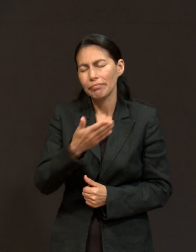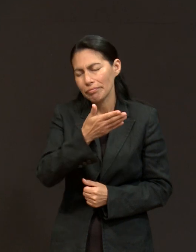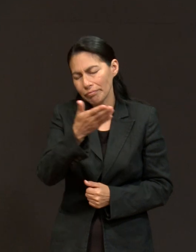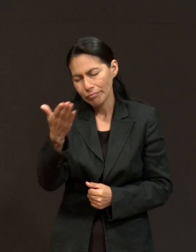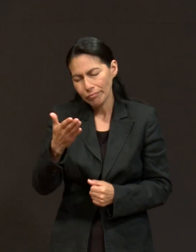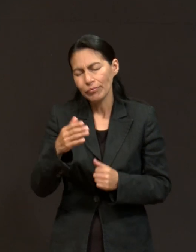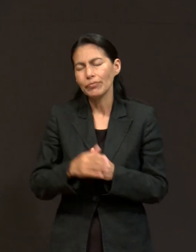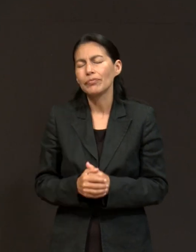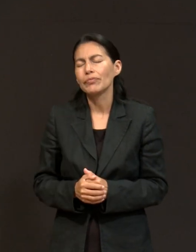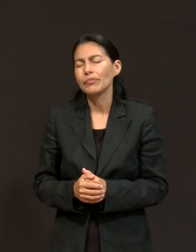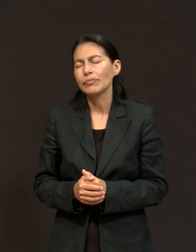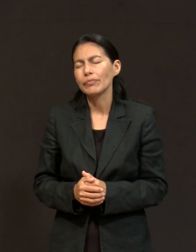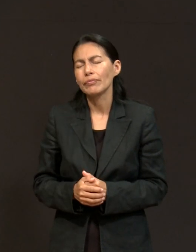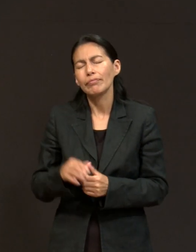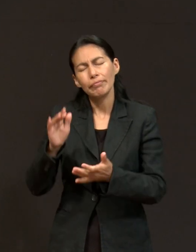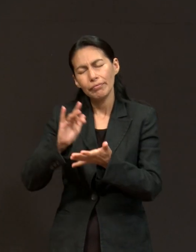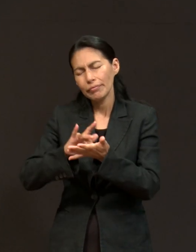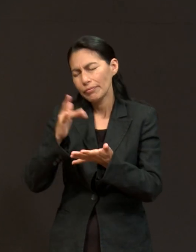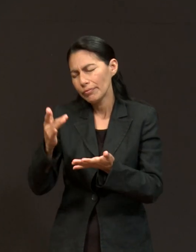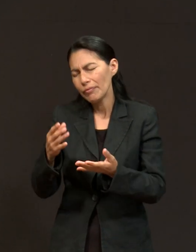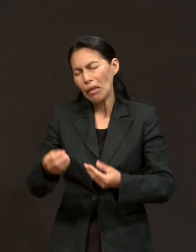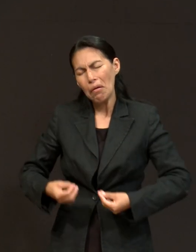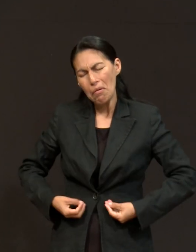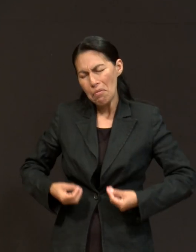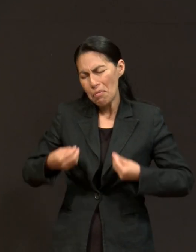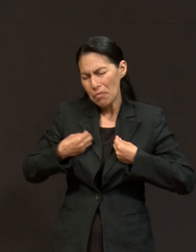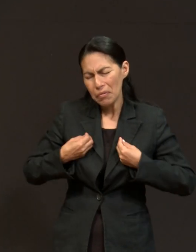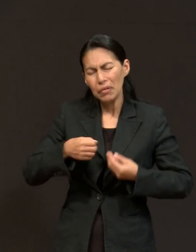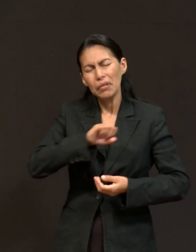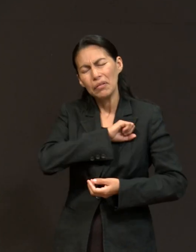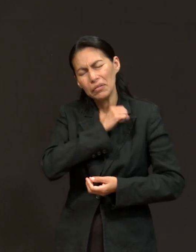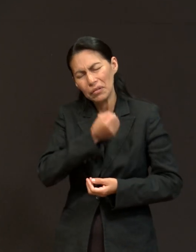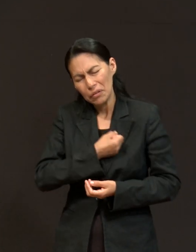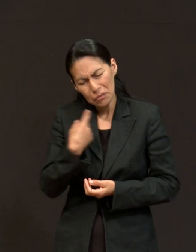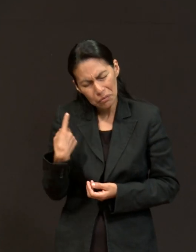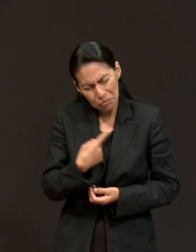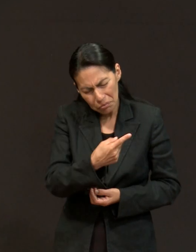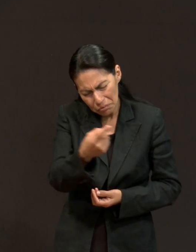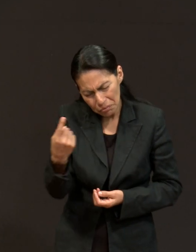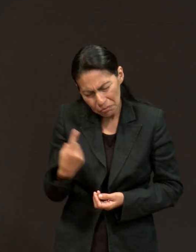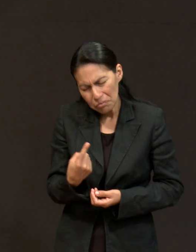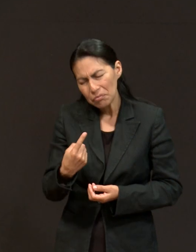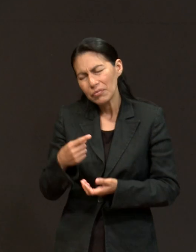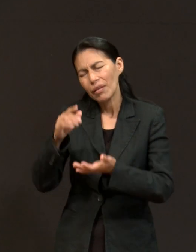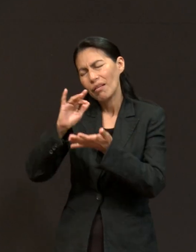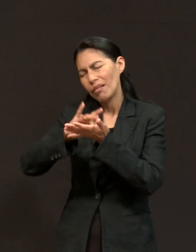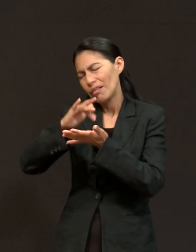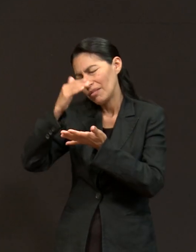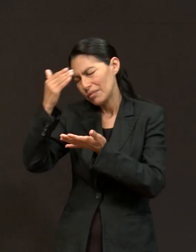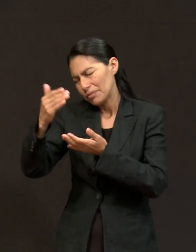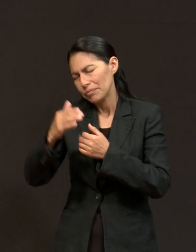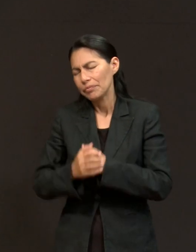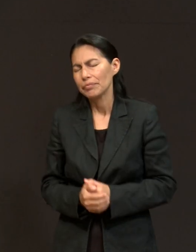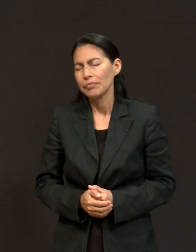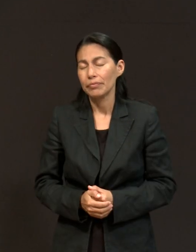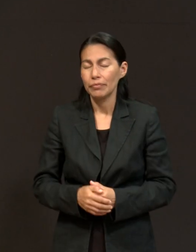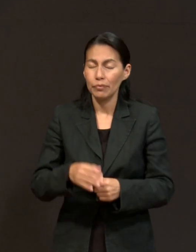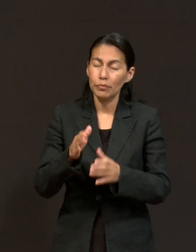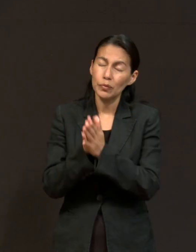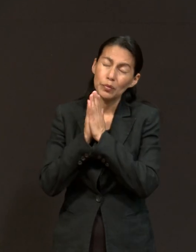vidas de ellos. Te agradecemos por esto, por nuestra vida, Señor, por la salud. Y en esta hora te pedimos por salud